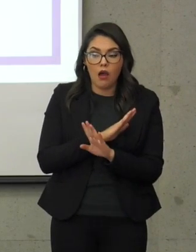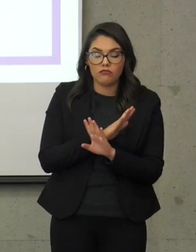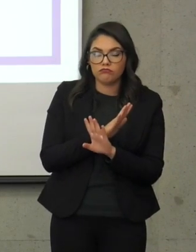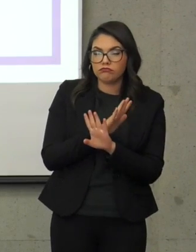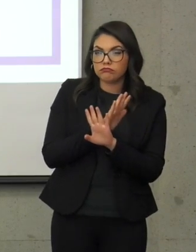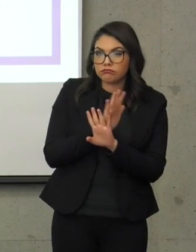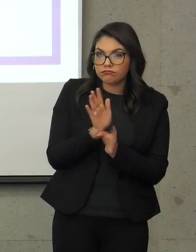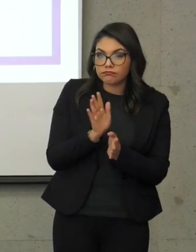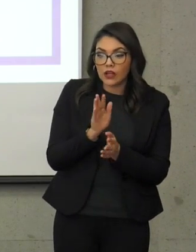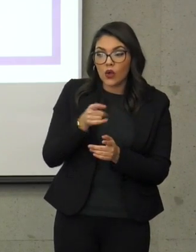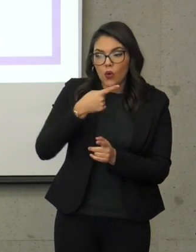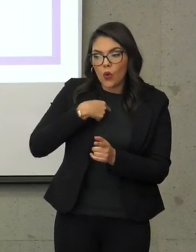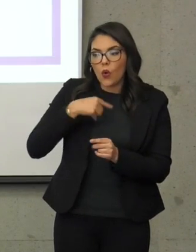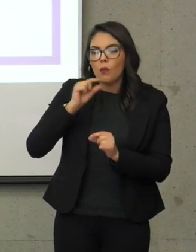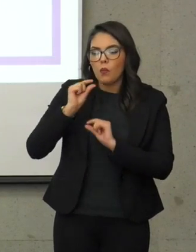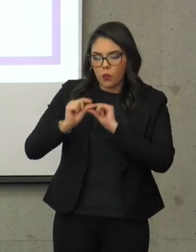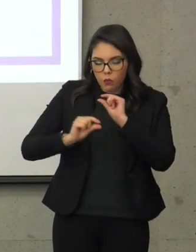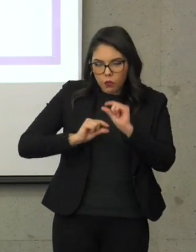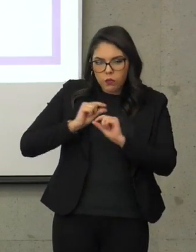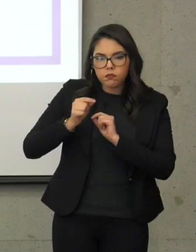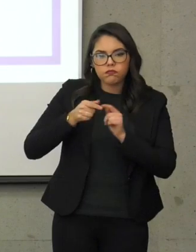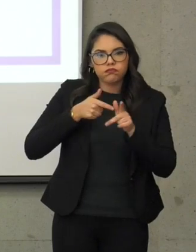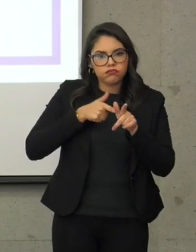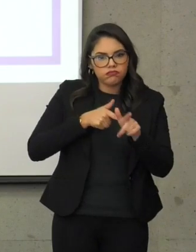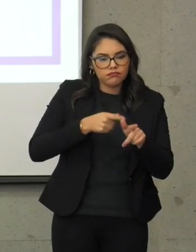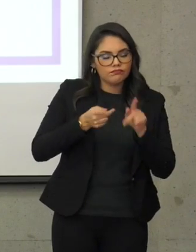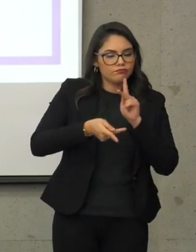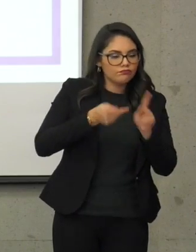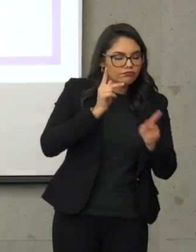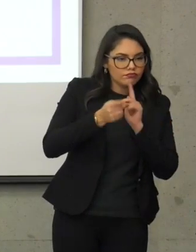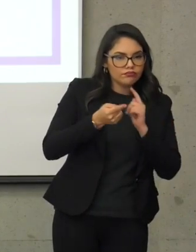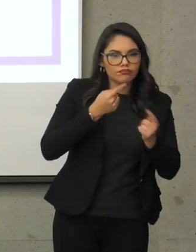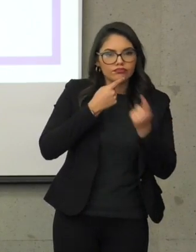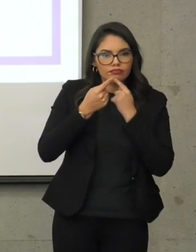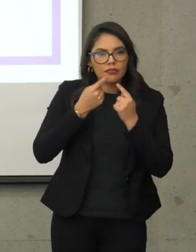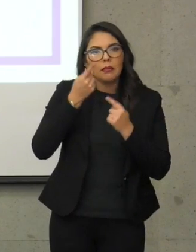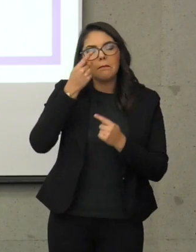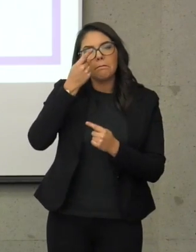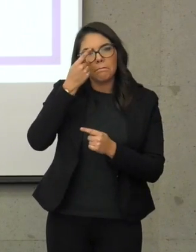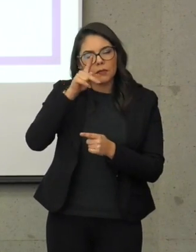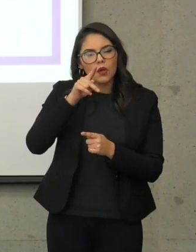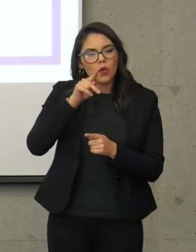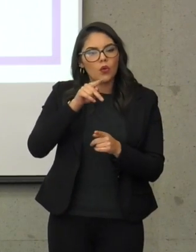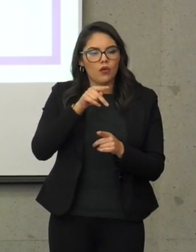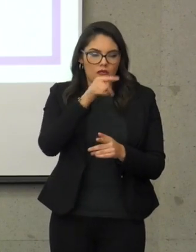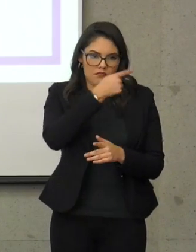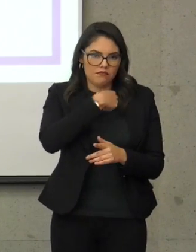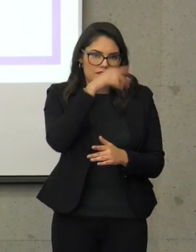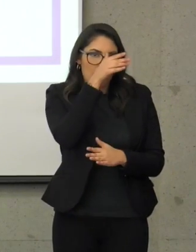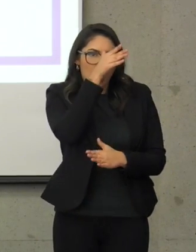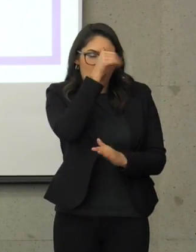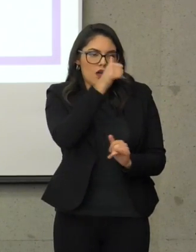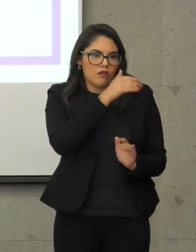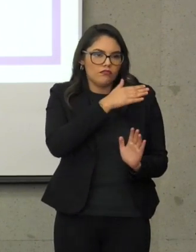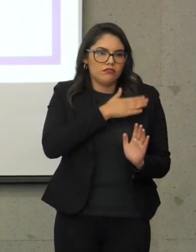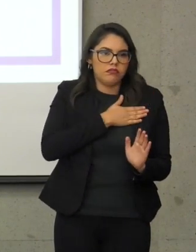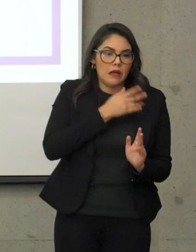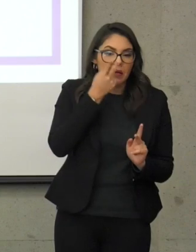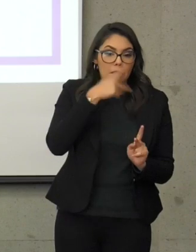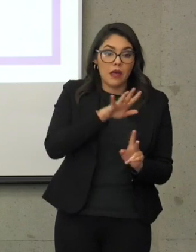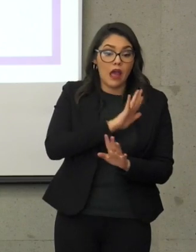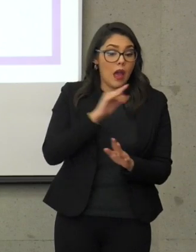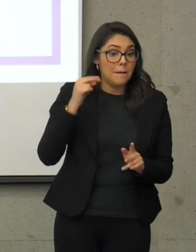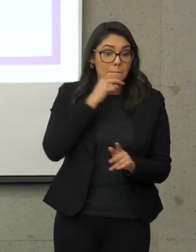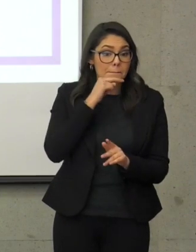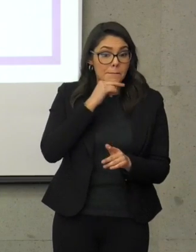que estamos tratando y vamos a revitalizar, pero que se quedaron simplemente en una formalidad, lo que no vamos a hacer que pase